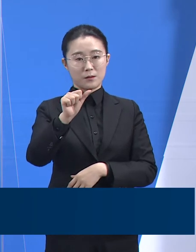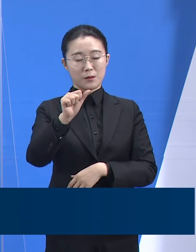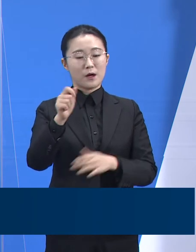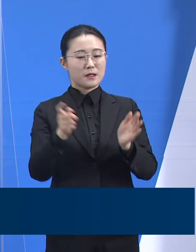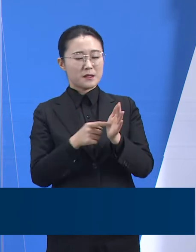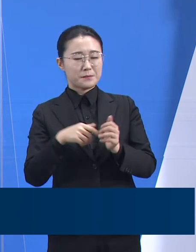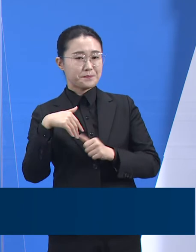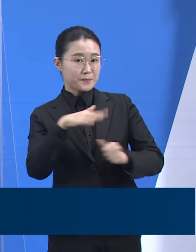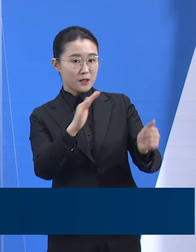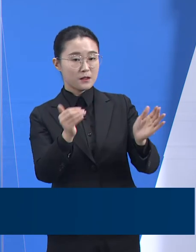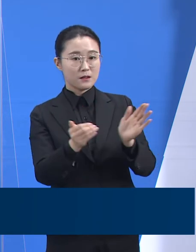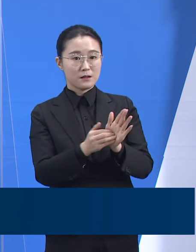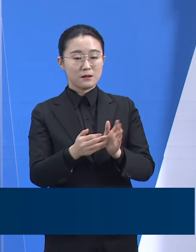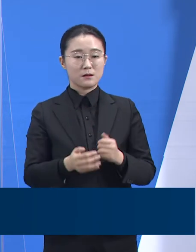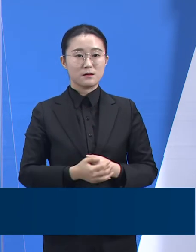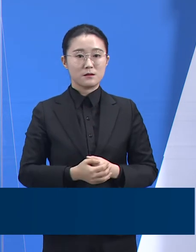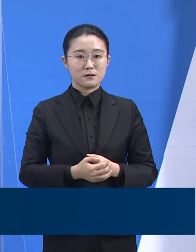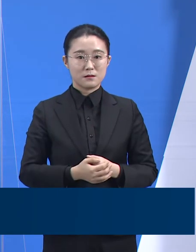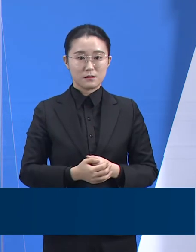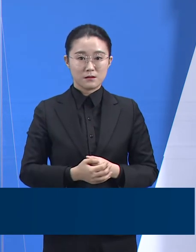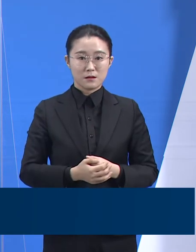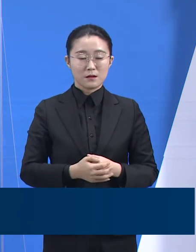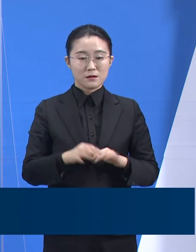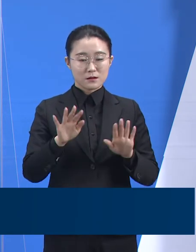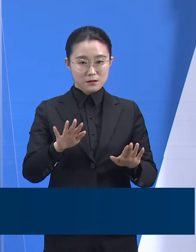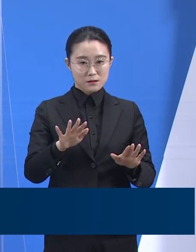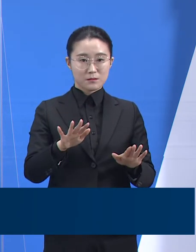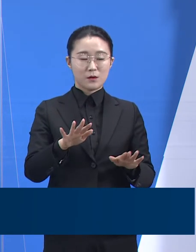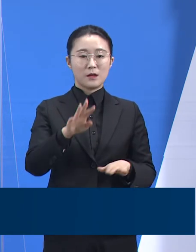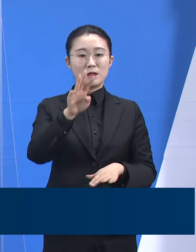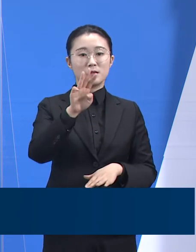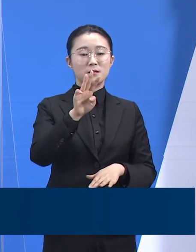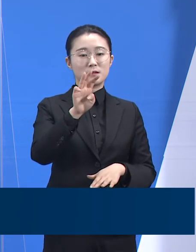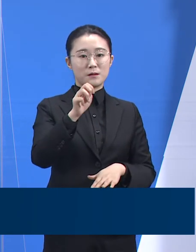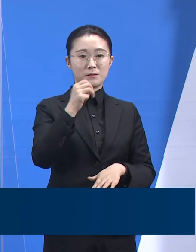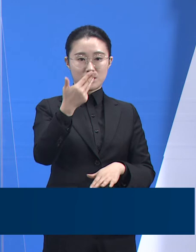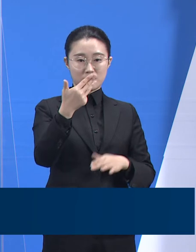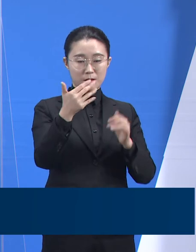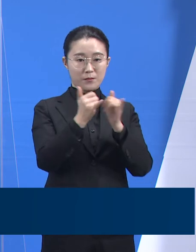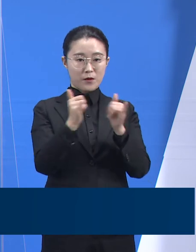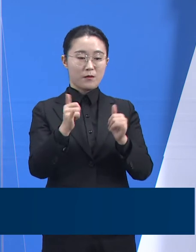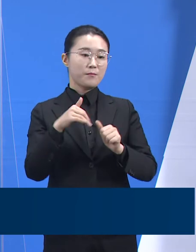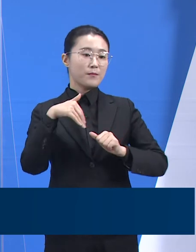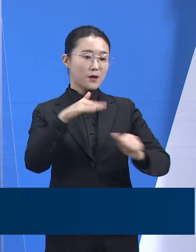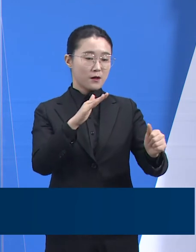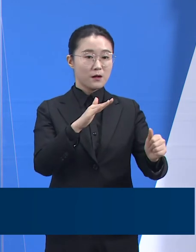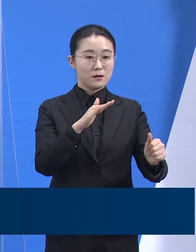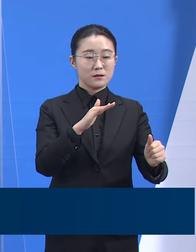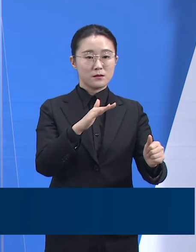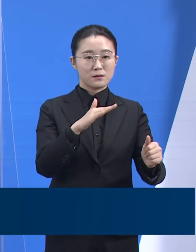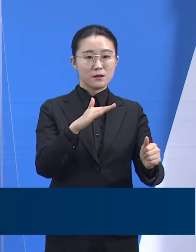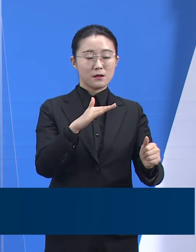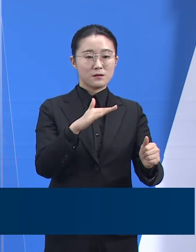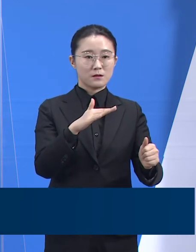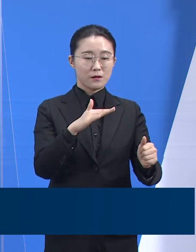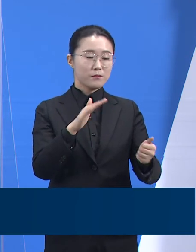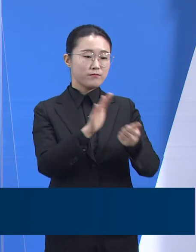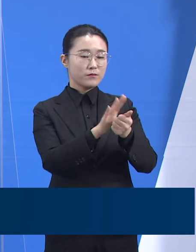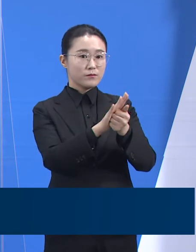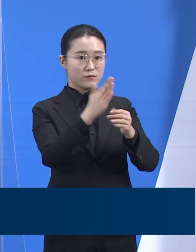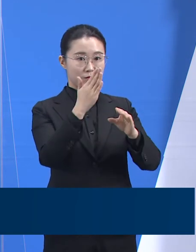경기도에서 파견한 20명 등 총 38명이 파견하고 되어 있습니다. 세부적으로는